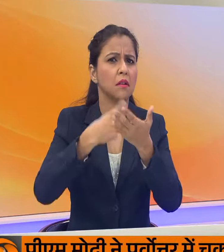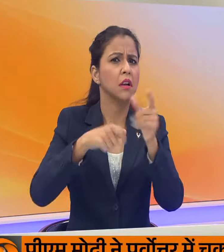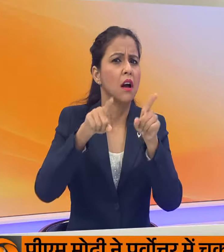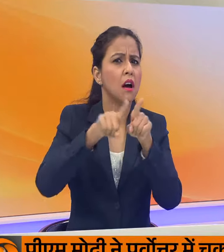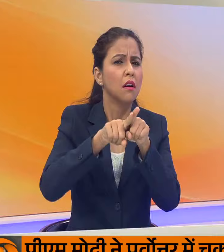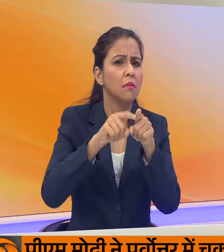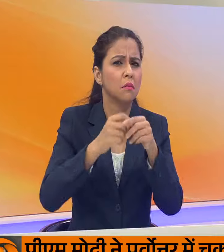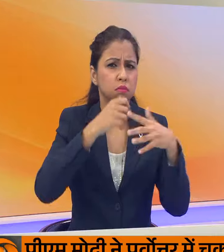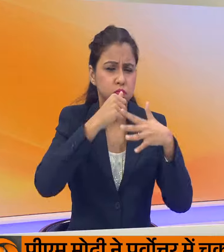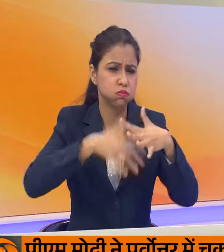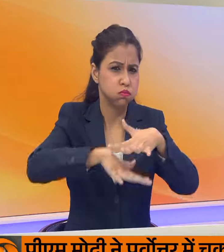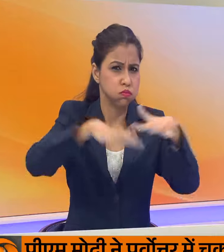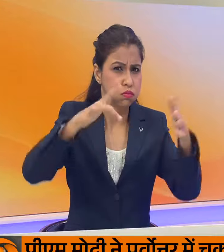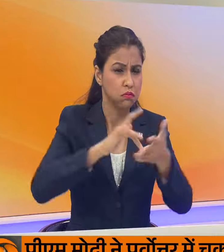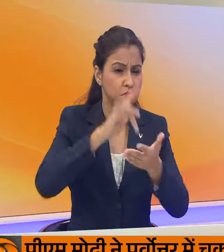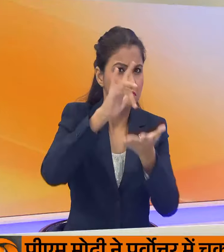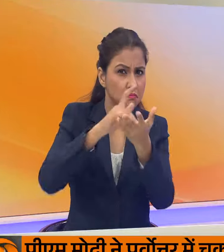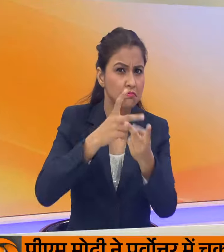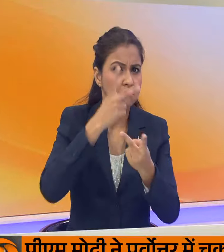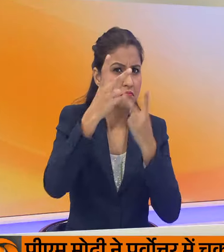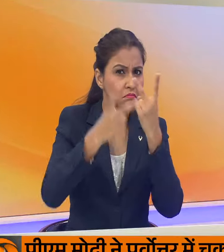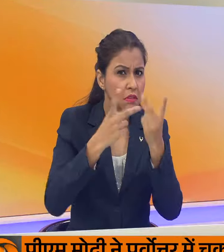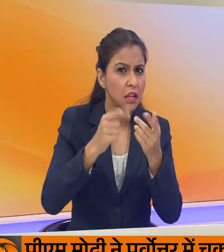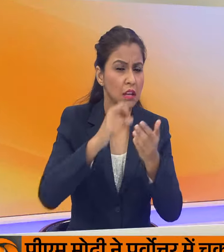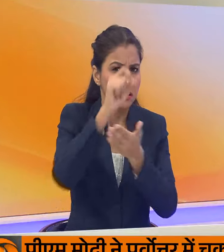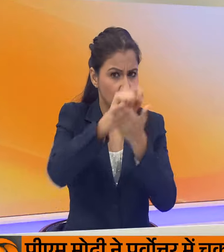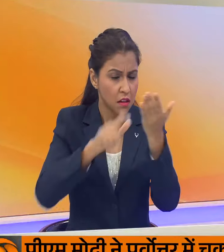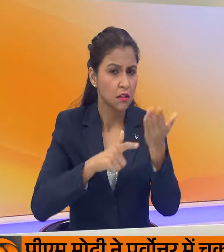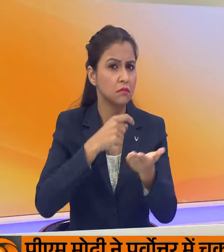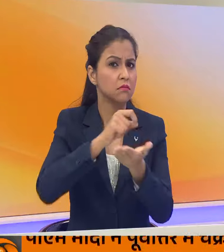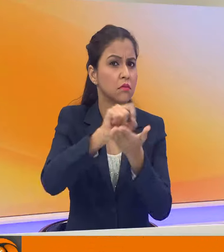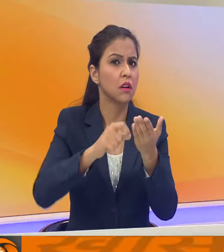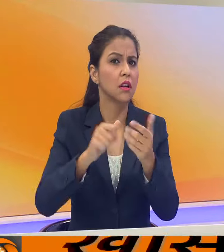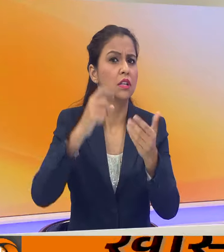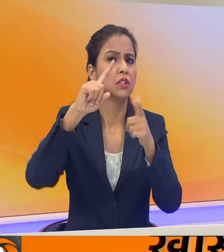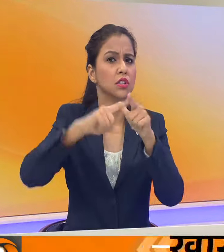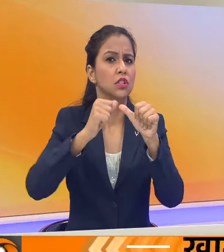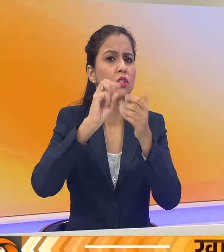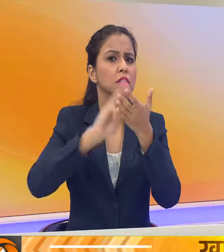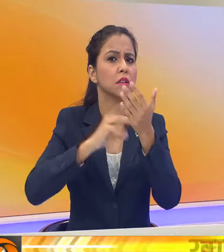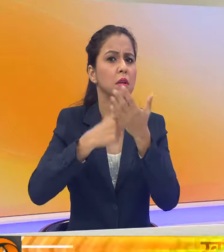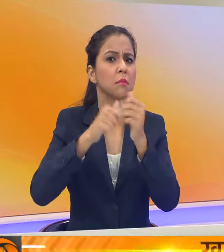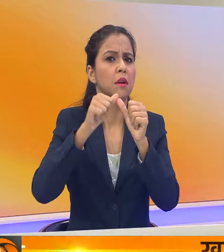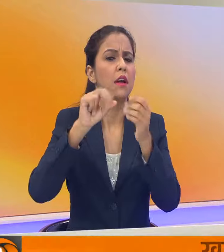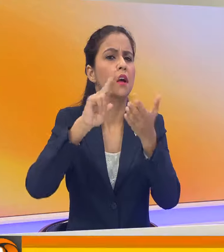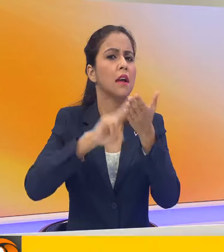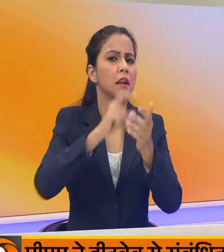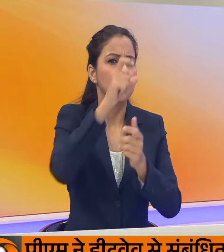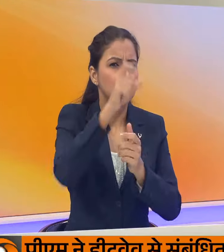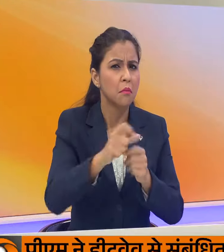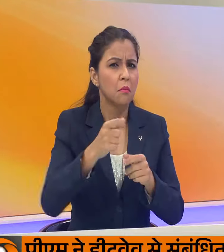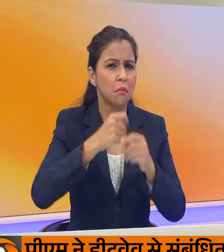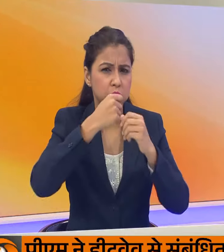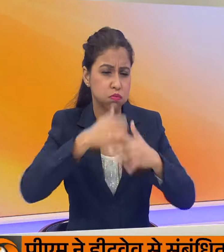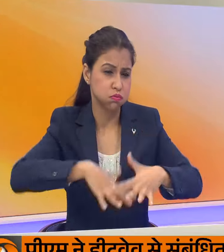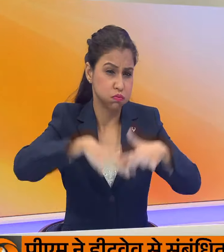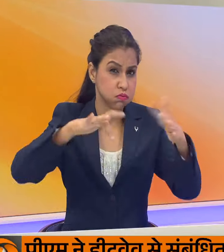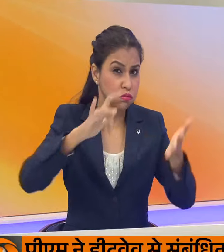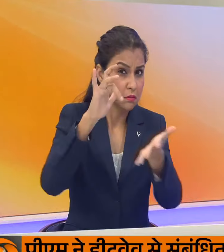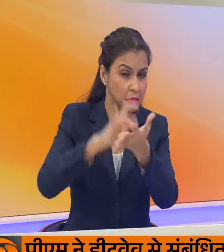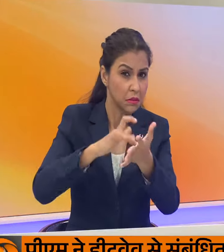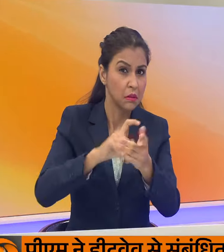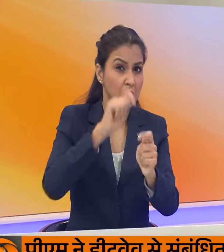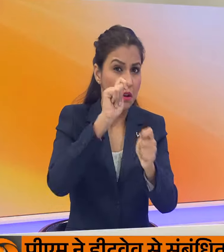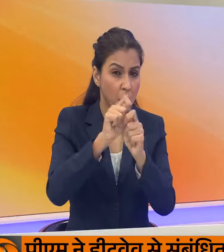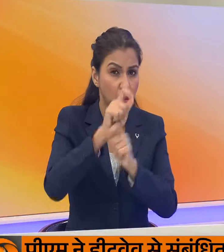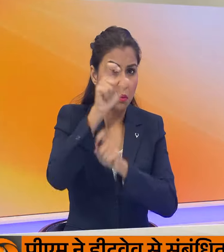ने बाड परभावित शेतर का दोरा किया एक लिखित बयान में जर्मन आंतरिक मंत्री नैंसी फैसर ने बाड परभावित शेतर में कारे